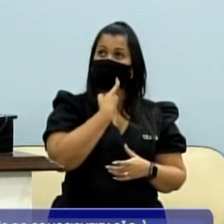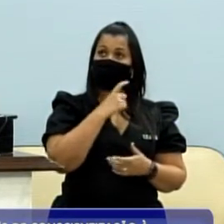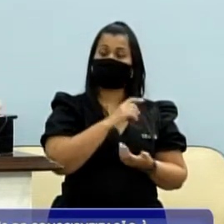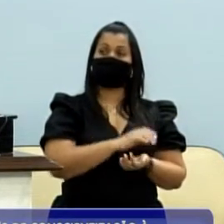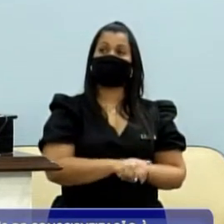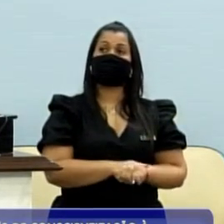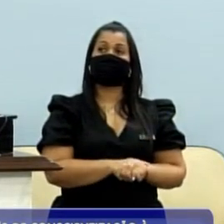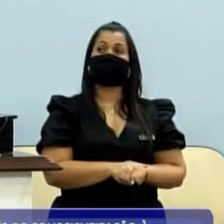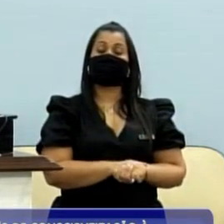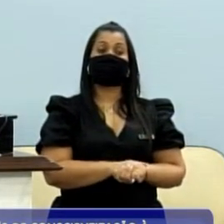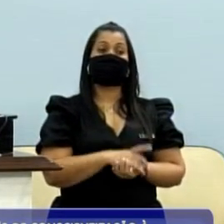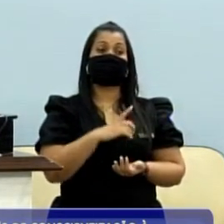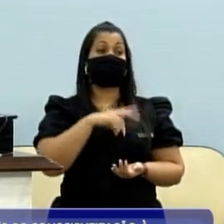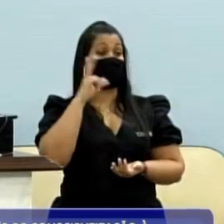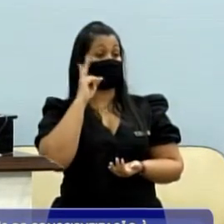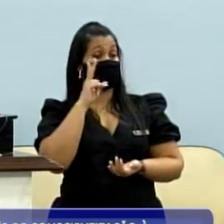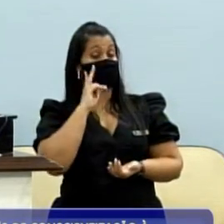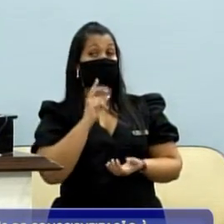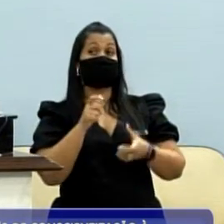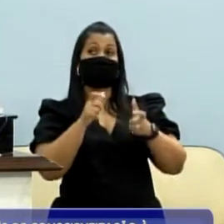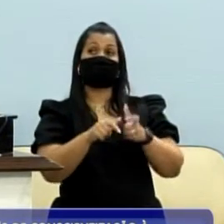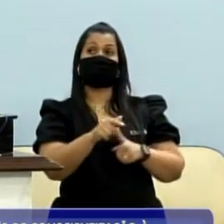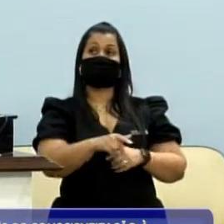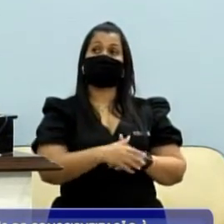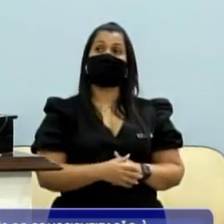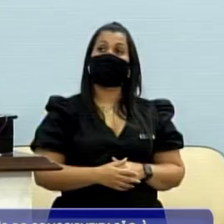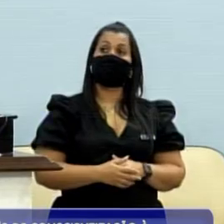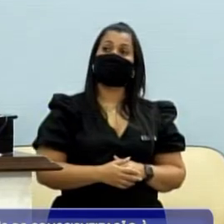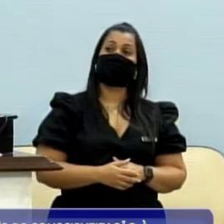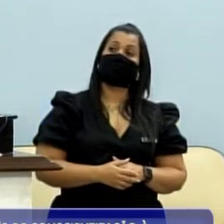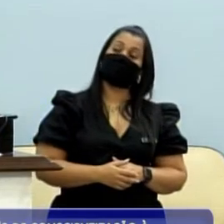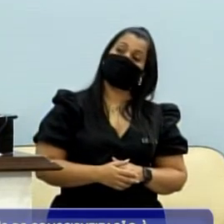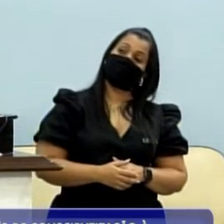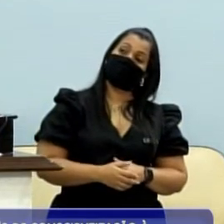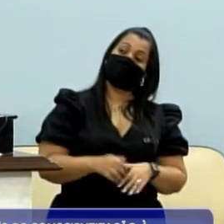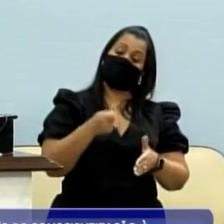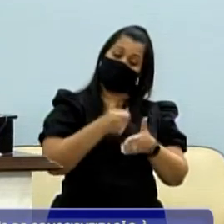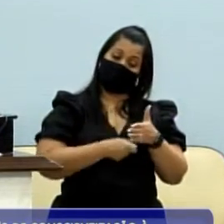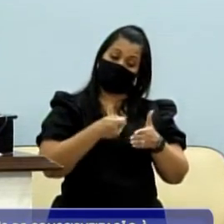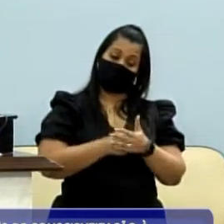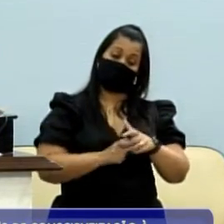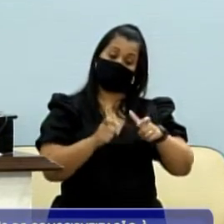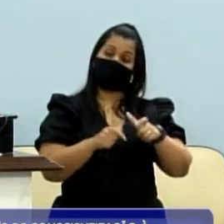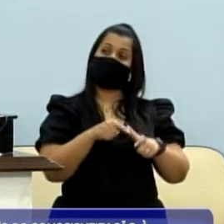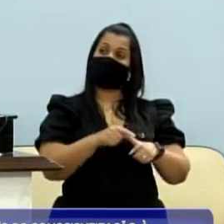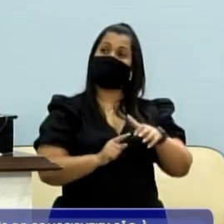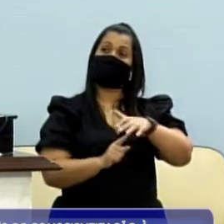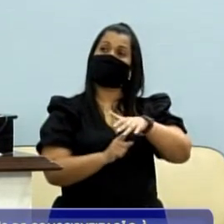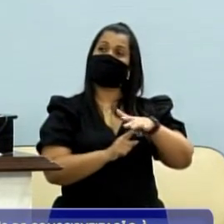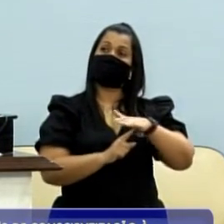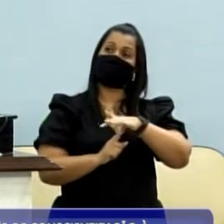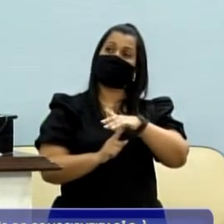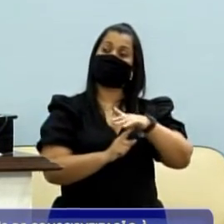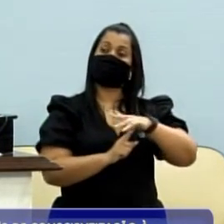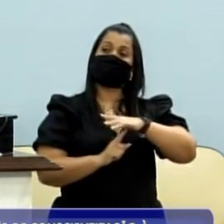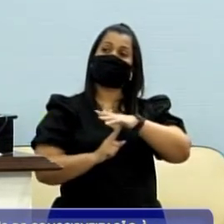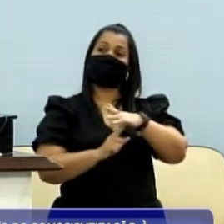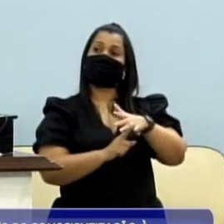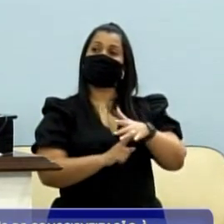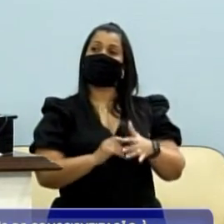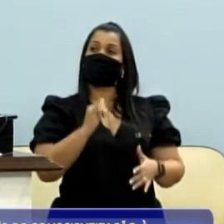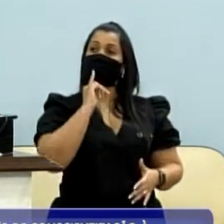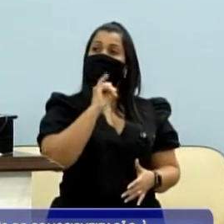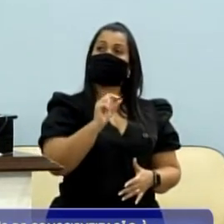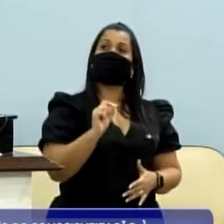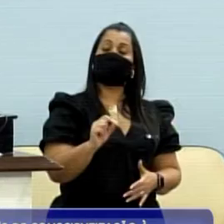sua, você tem uma história naquele bairro. Agora, eu luto por uma outra praça, que a gente chama de Praça Hitlerfete, na verdade